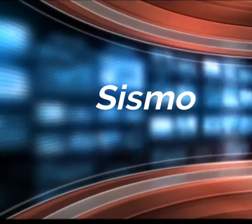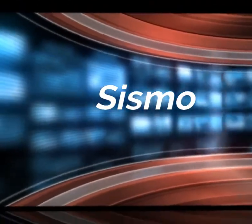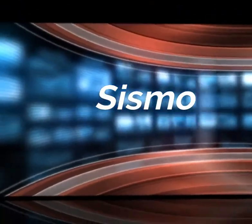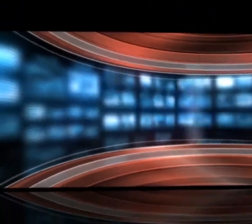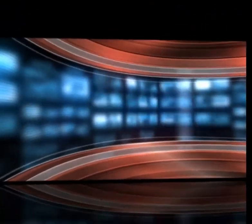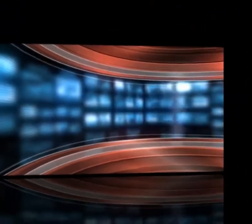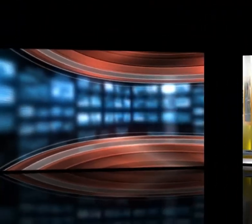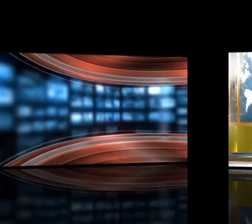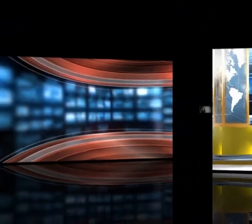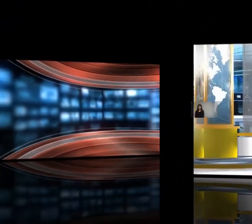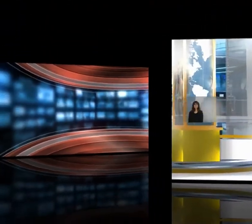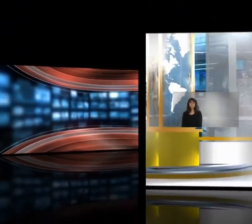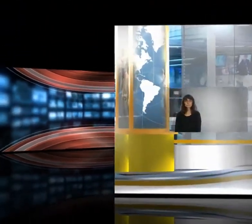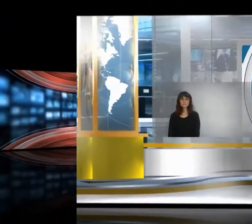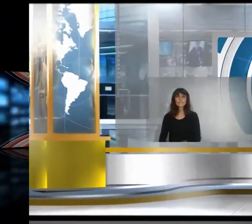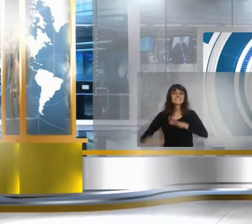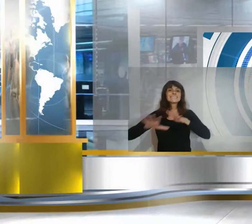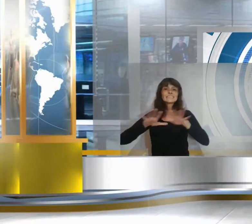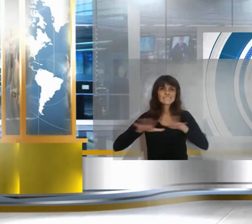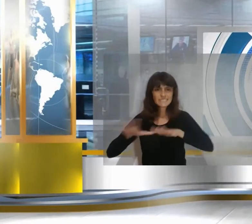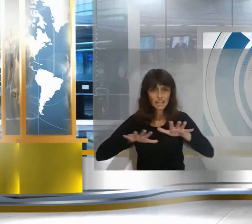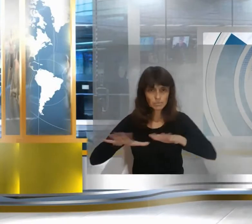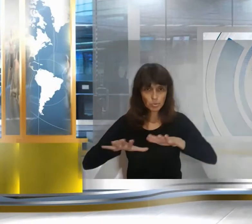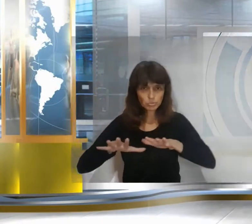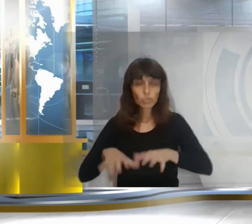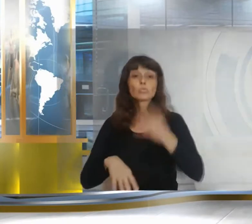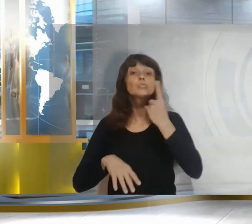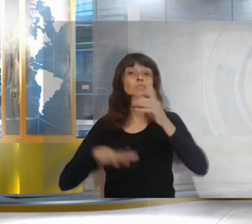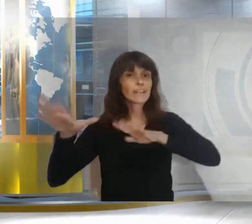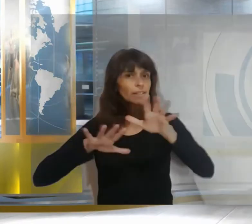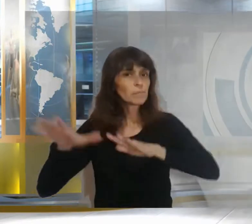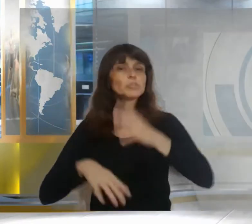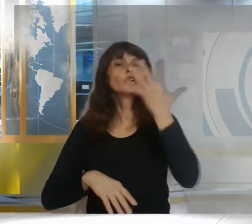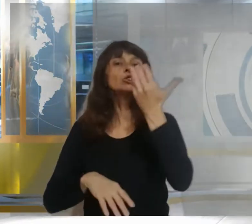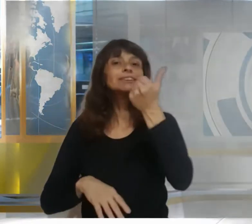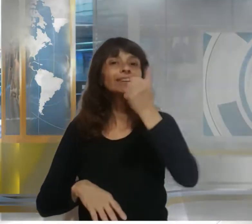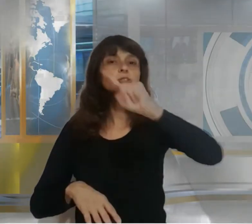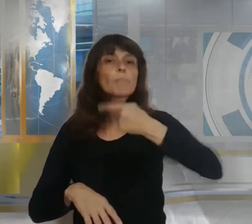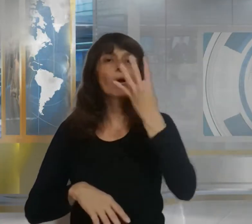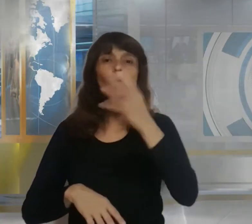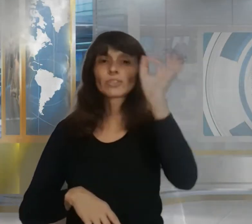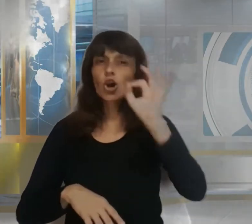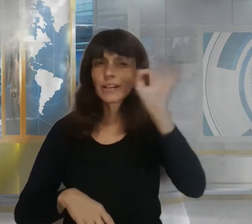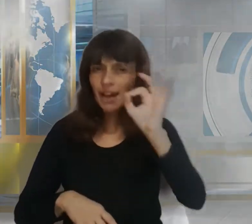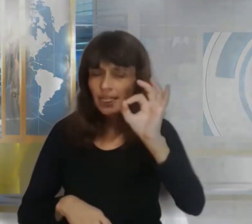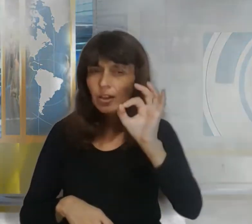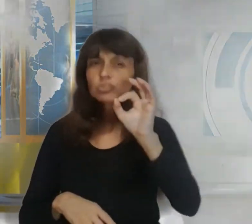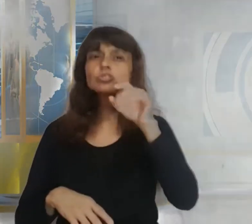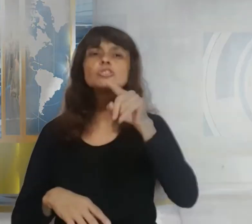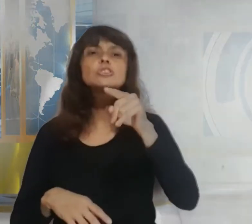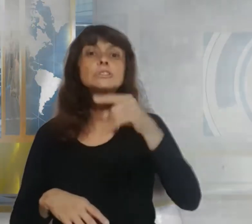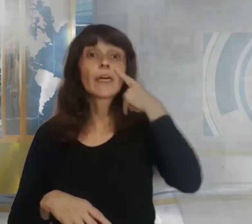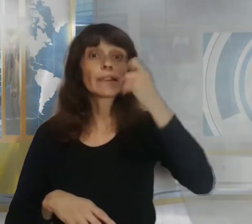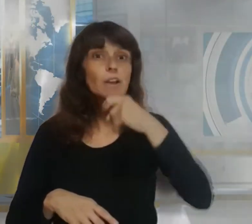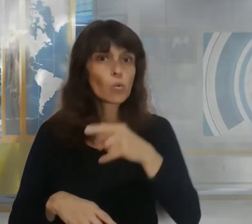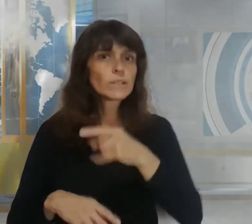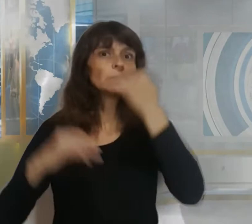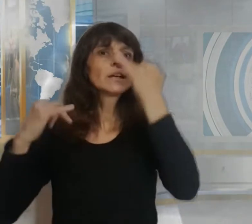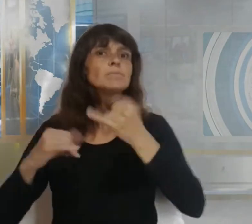Sismo Un sismo de 6,4 grados en la escala de Richter se registró durante la noche del lunes pasado en la